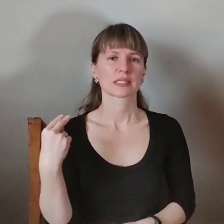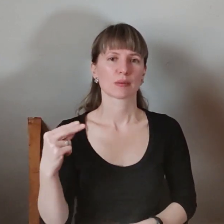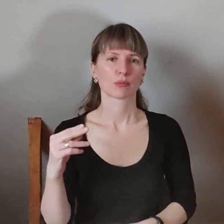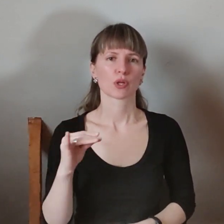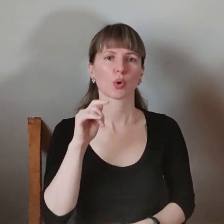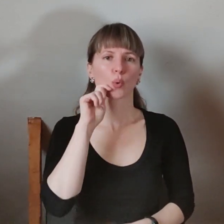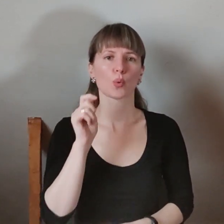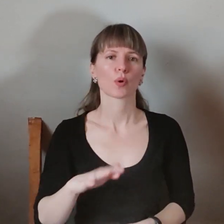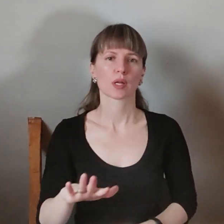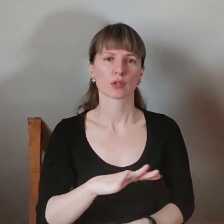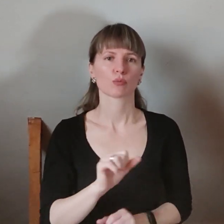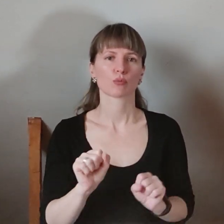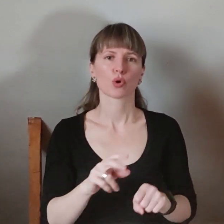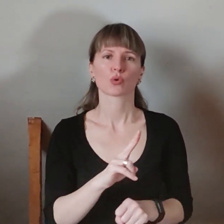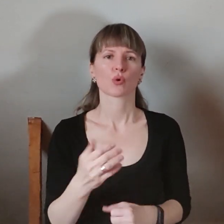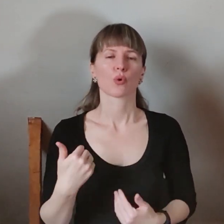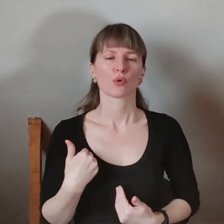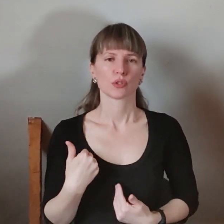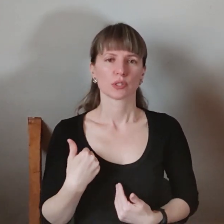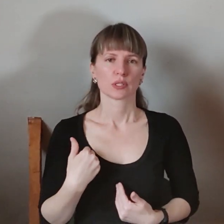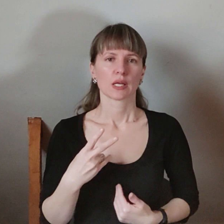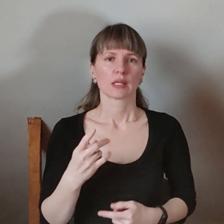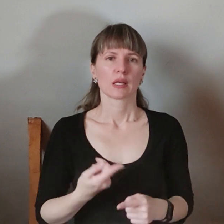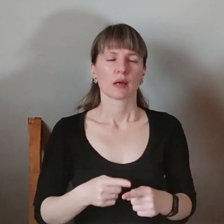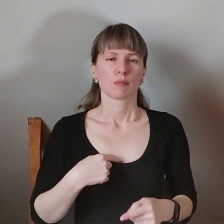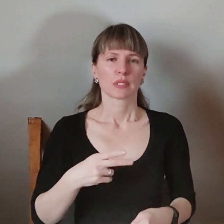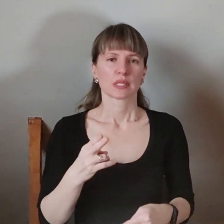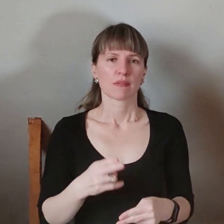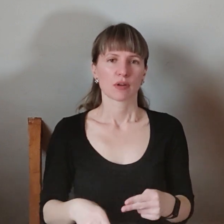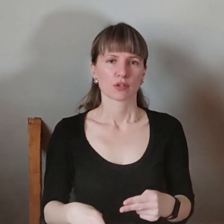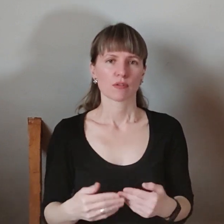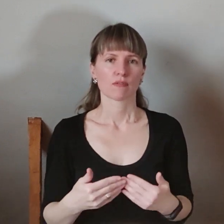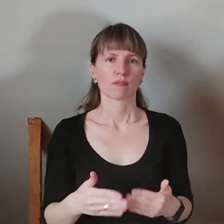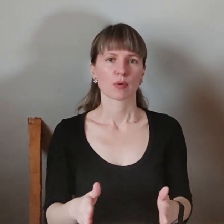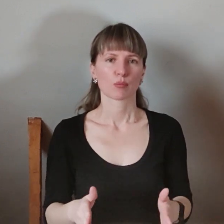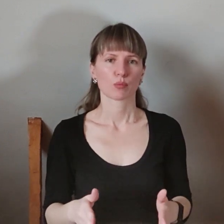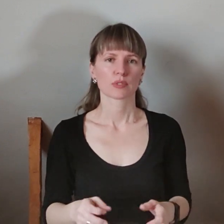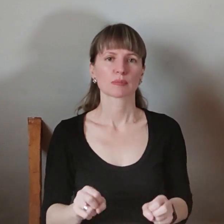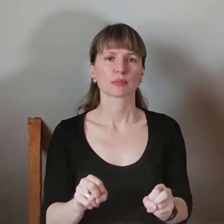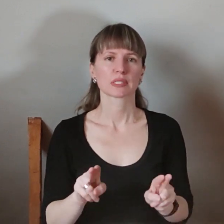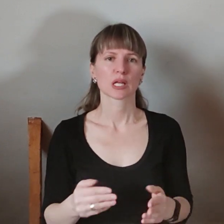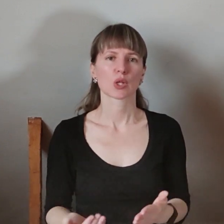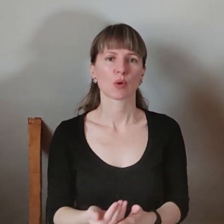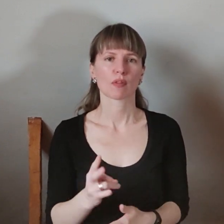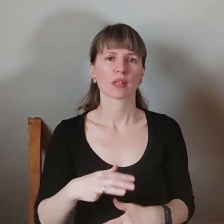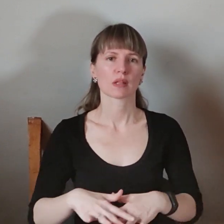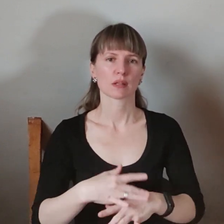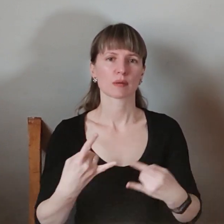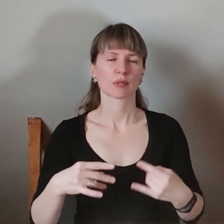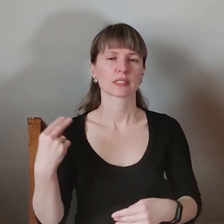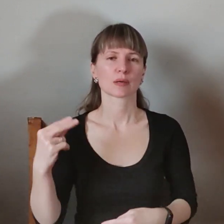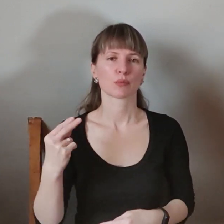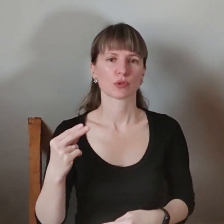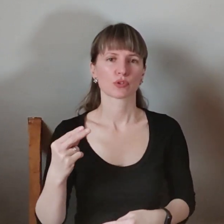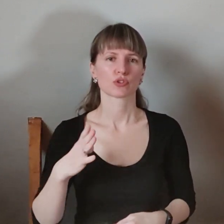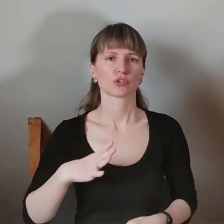Україну може кожен охочий. На цьому ми завершуємо випуск спеціальних новин на Суспільному Запоріжжя. Чекайте до